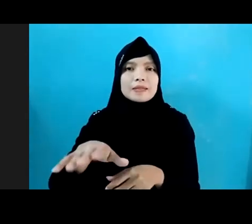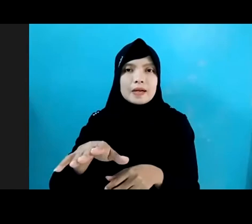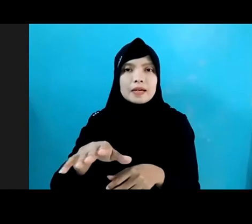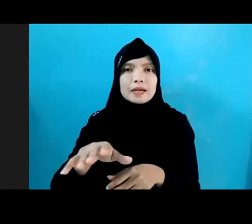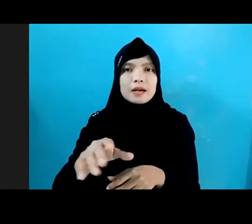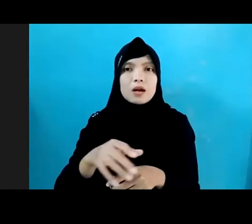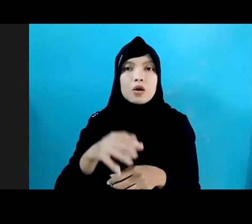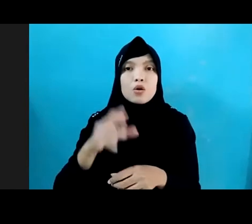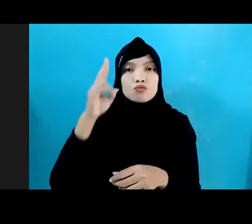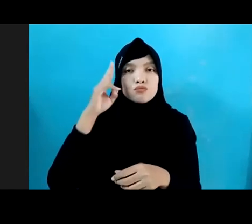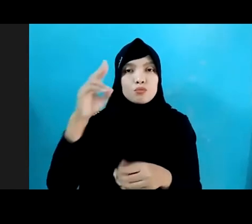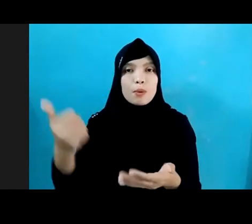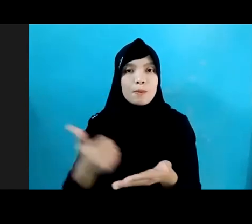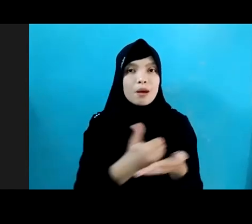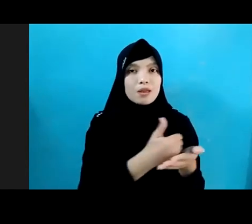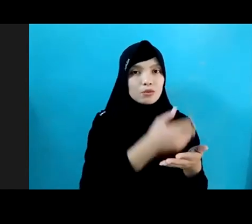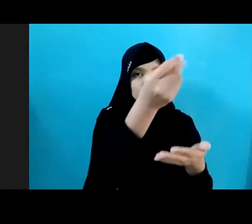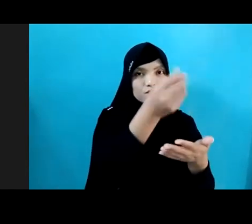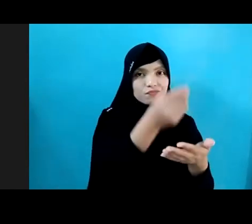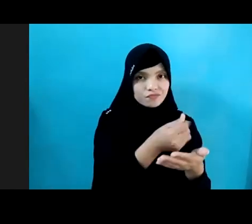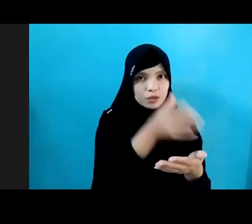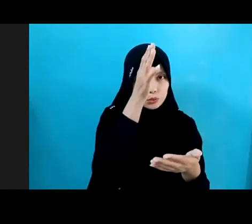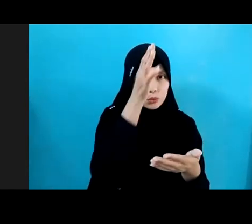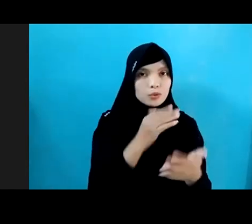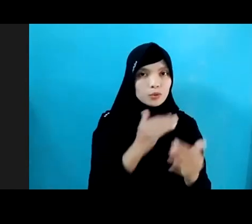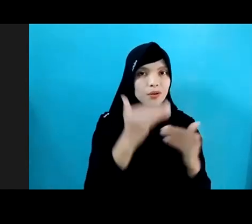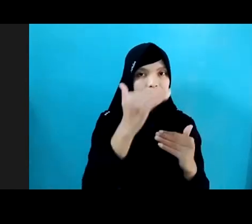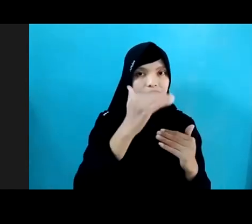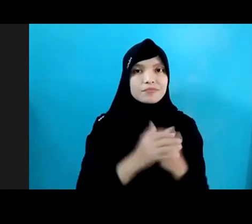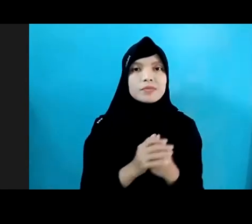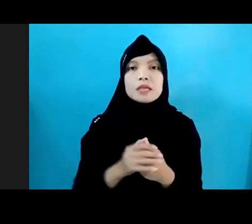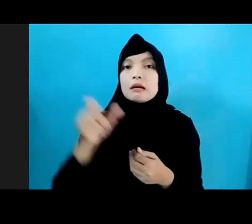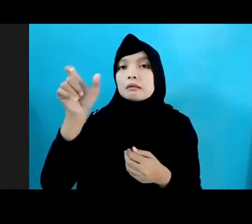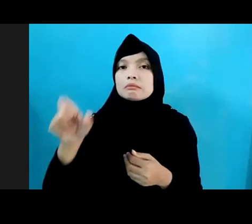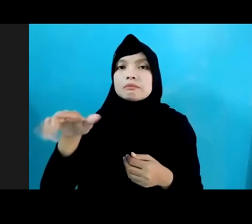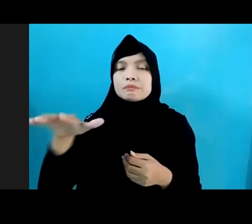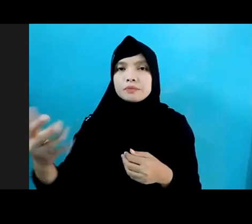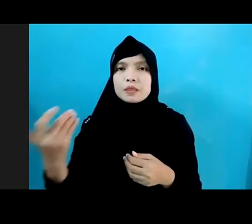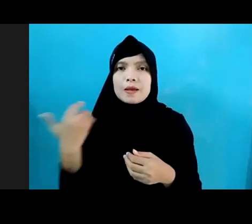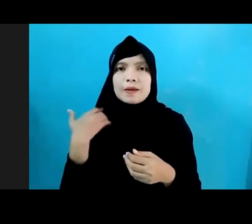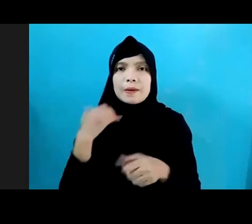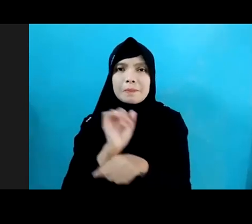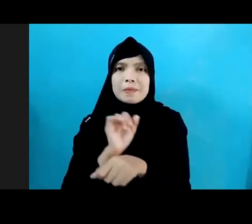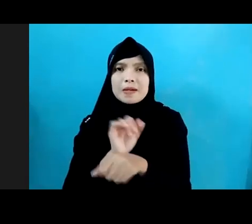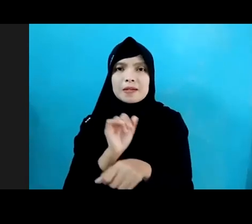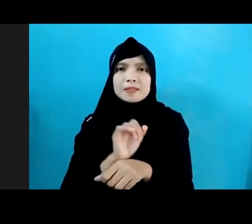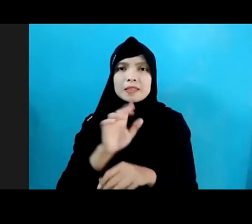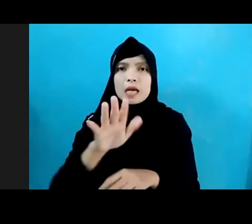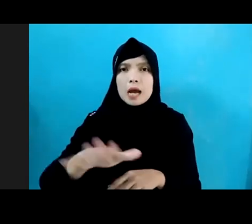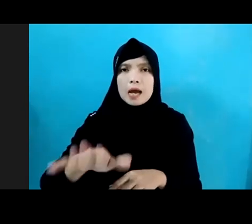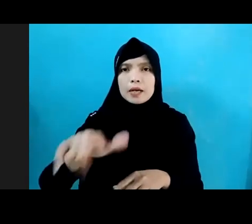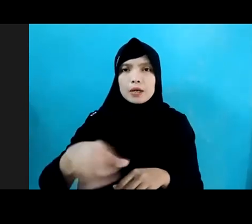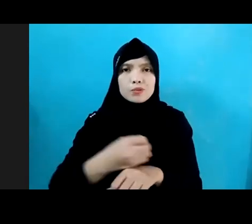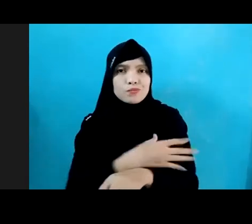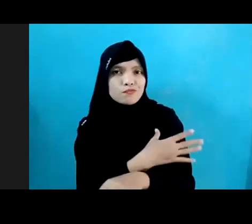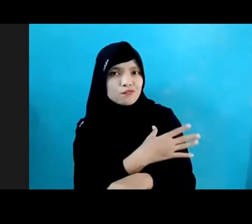Membantu Pendapatan Keluarga Responden Pun Mengungkapkan Adanya Pekerja Anak Dapat Menimbulkan Berbagai Dampak